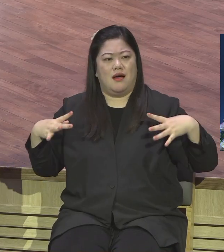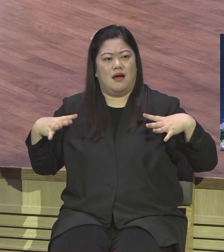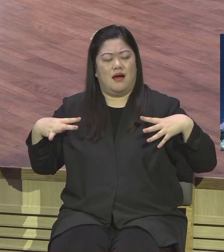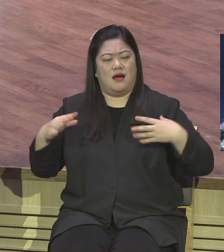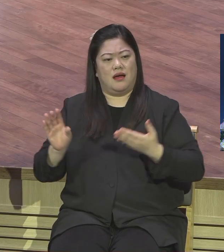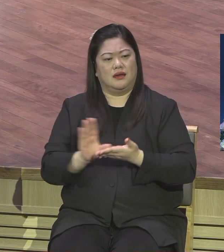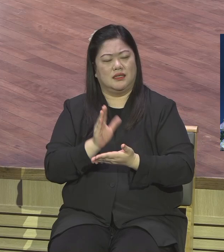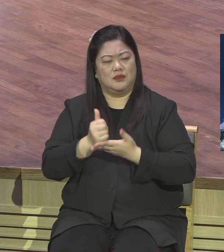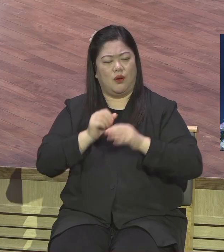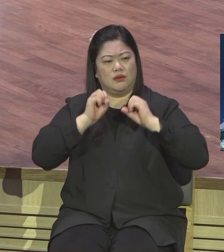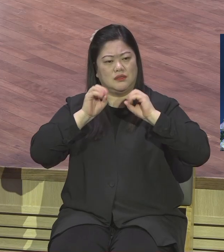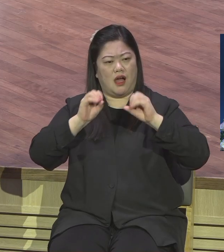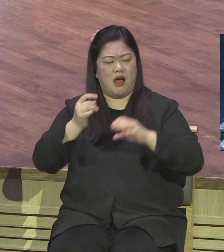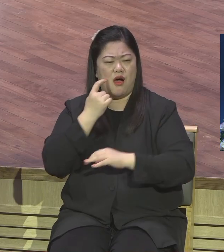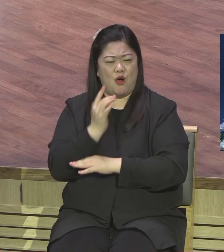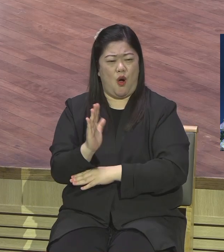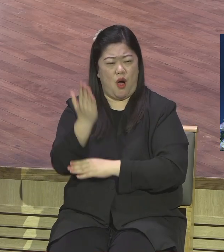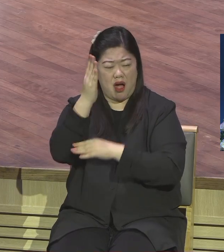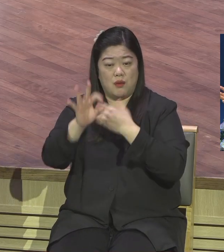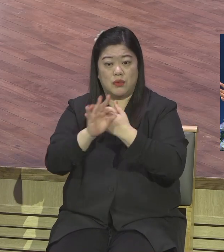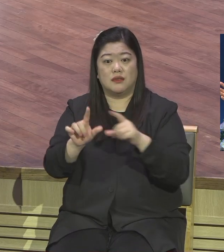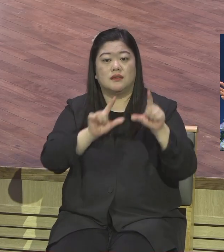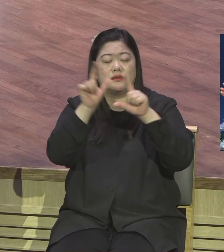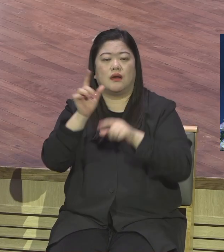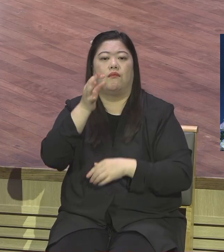안 살았기 때문에 인생 허비했다